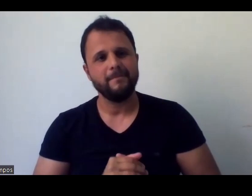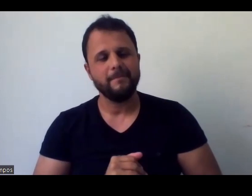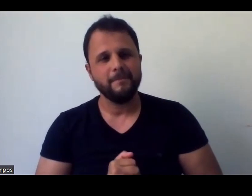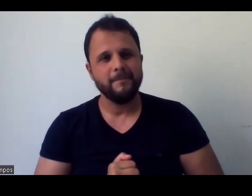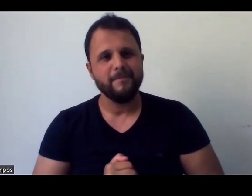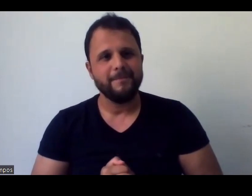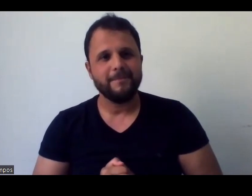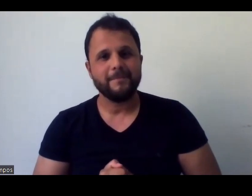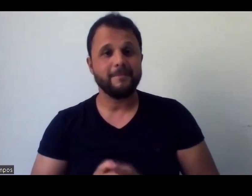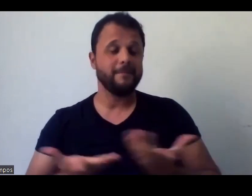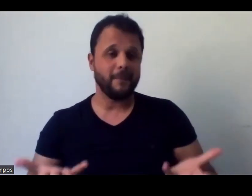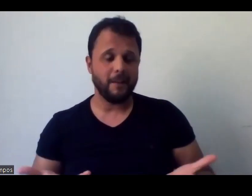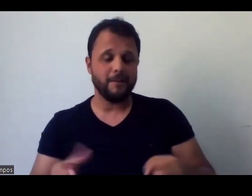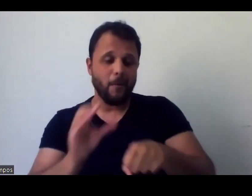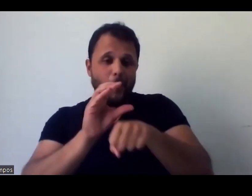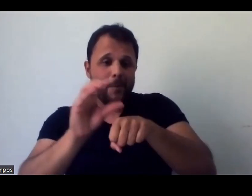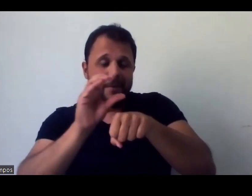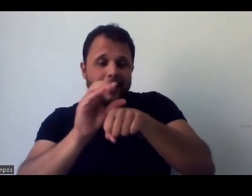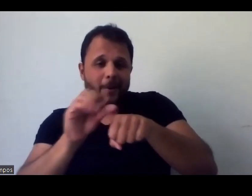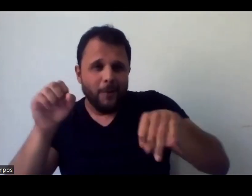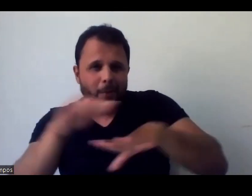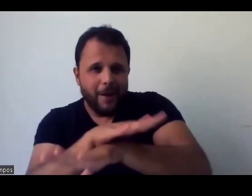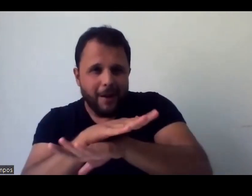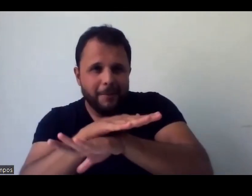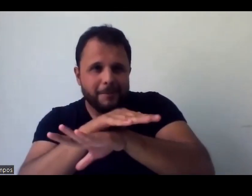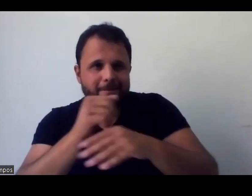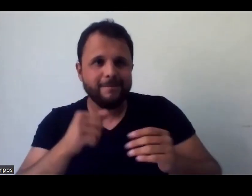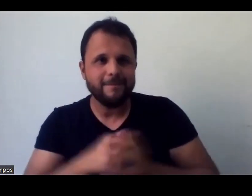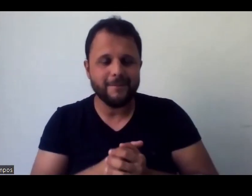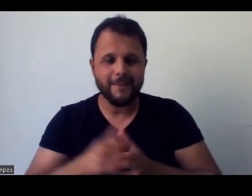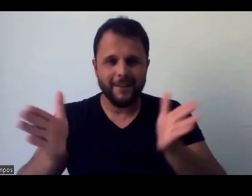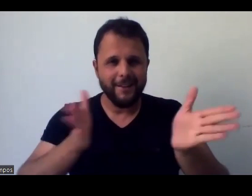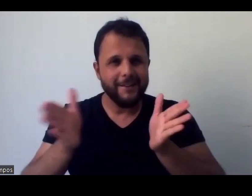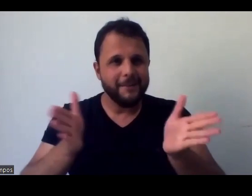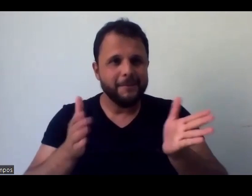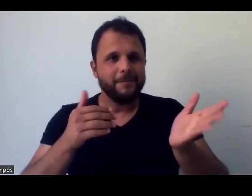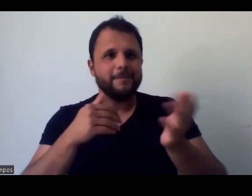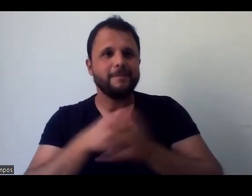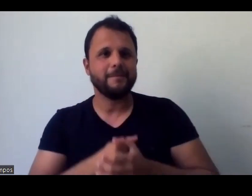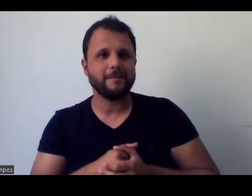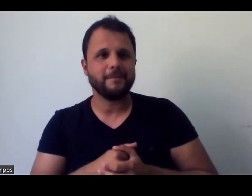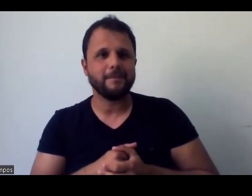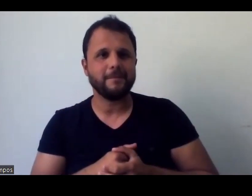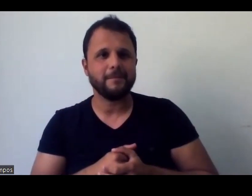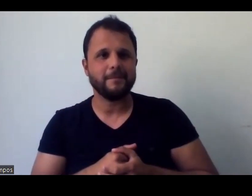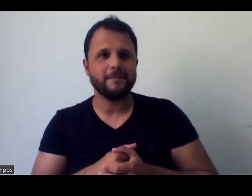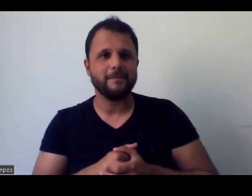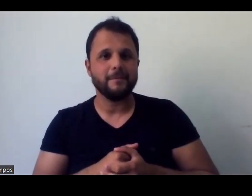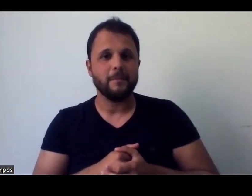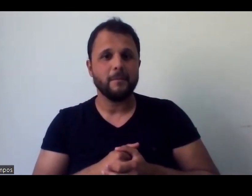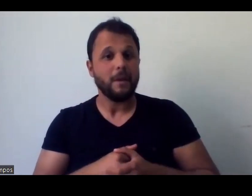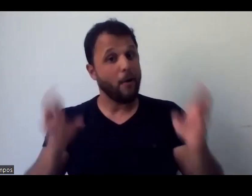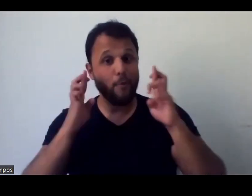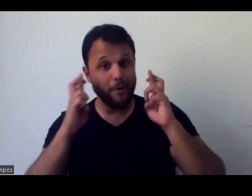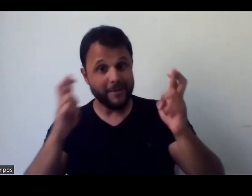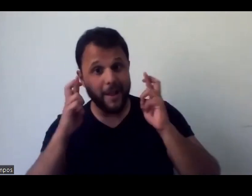assim, fechamos nesse minicurso que eu achei que eu ia ter essa tranquilidade e que venham outros, né,